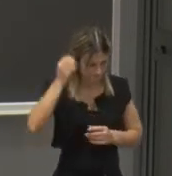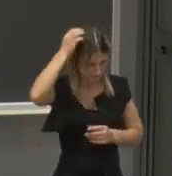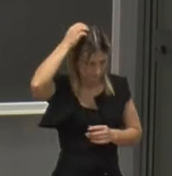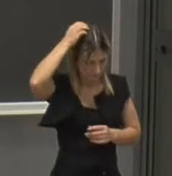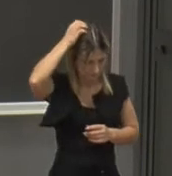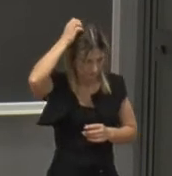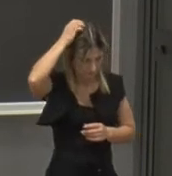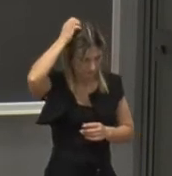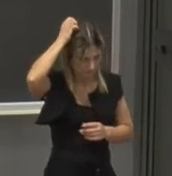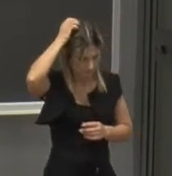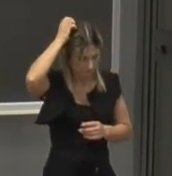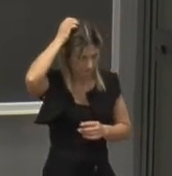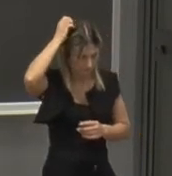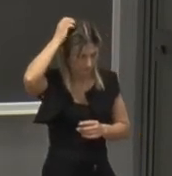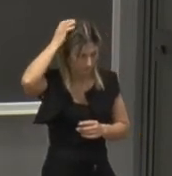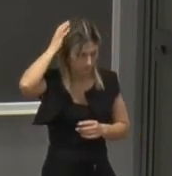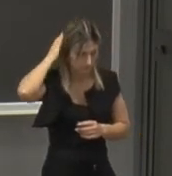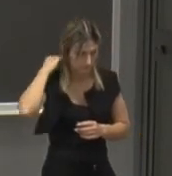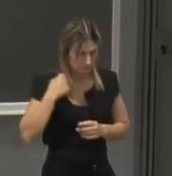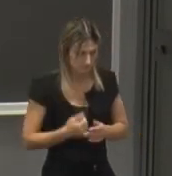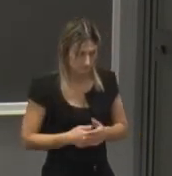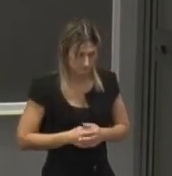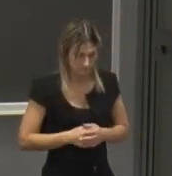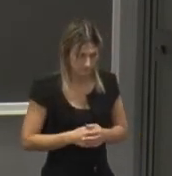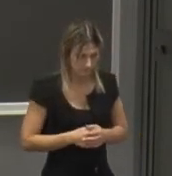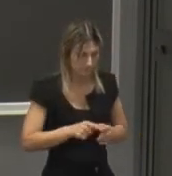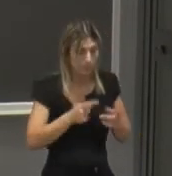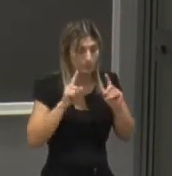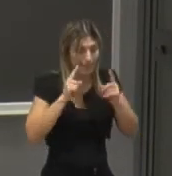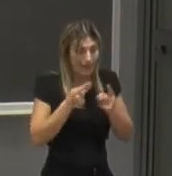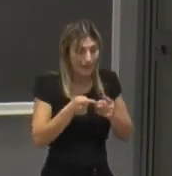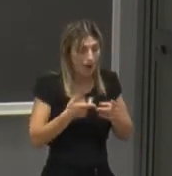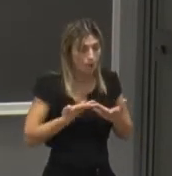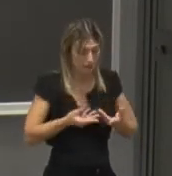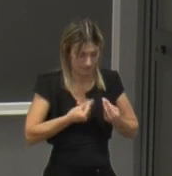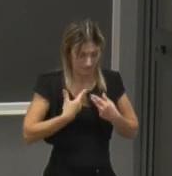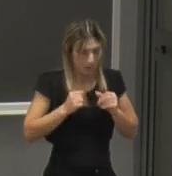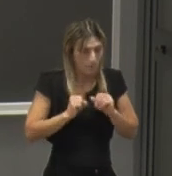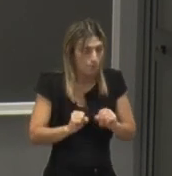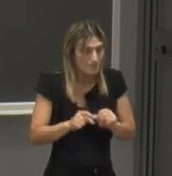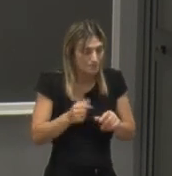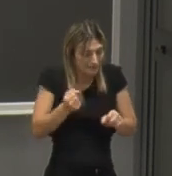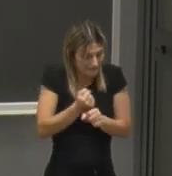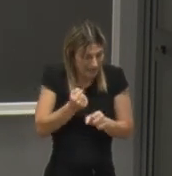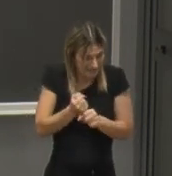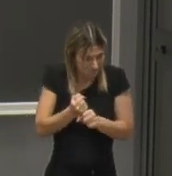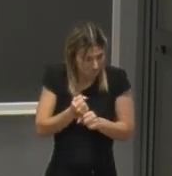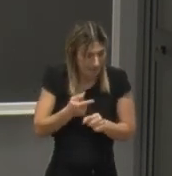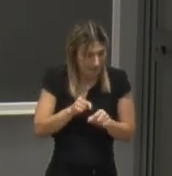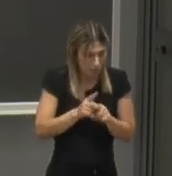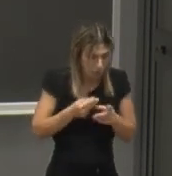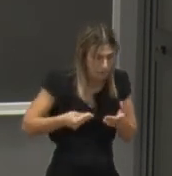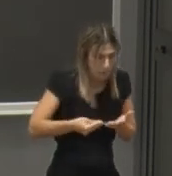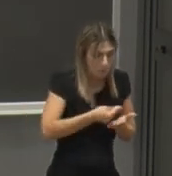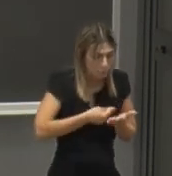ok quindi è una laurea che consente di lavorare operando a livello